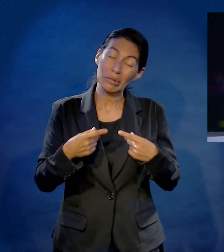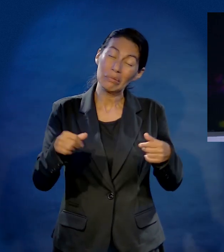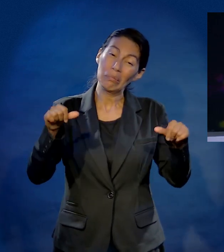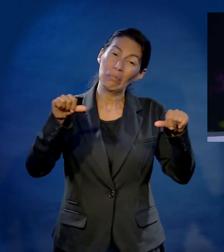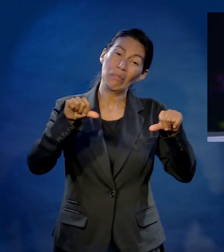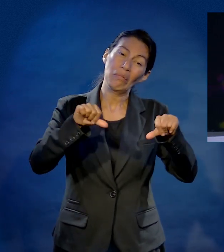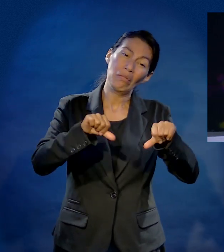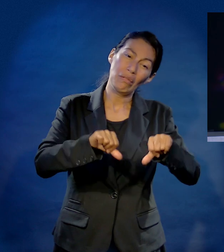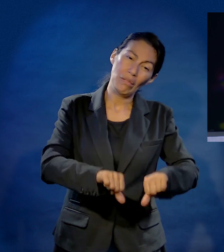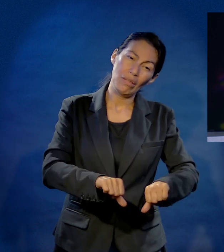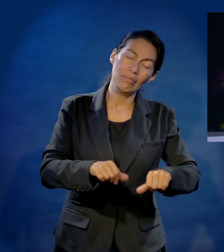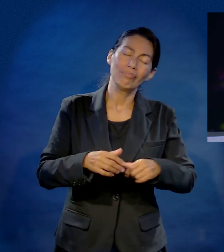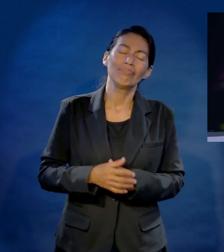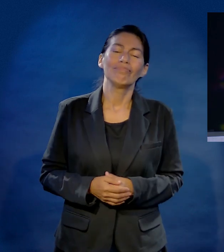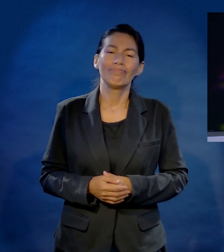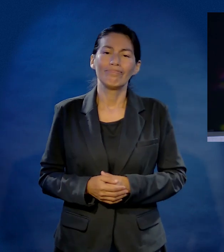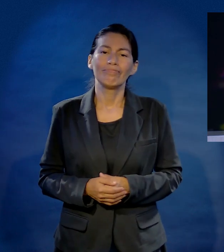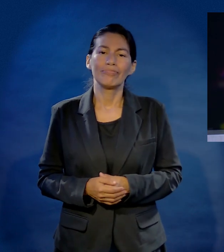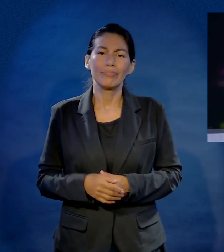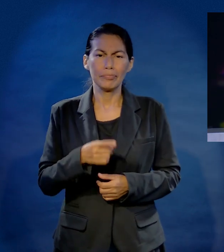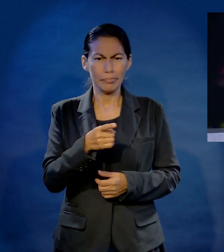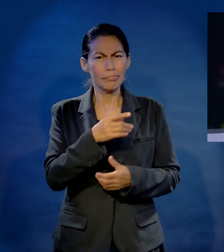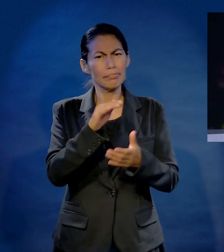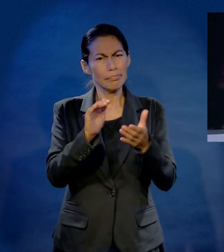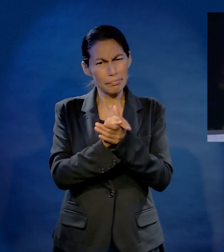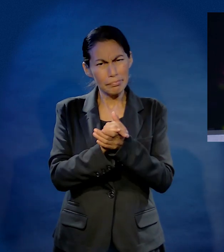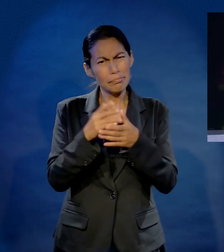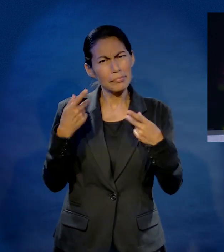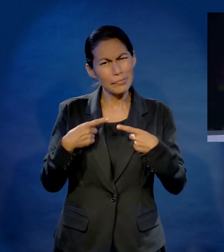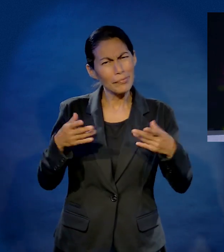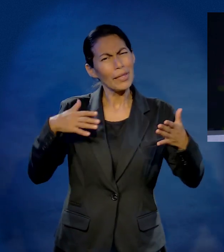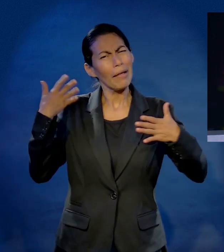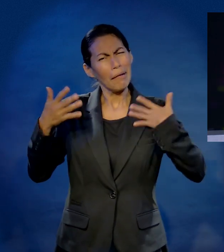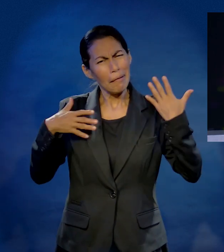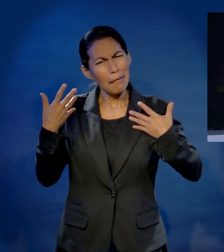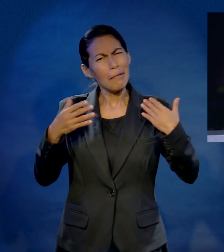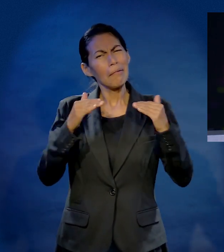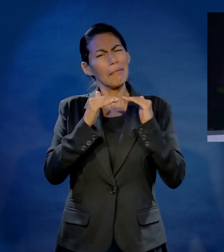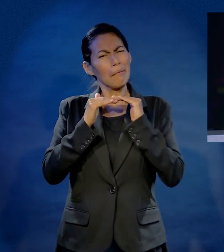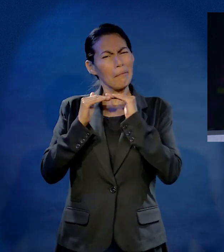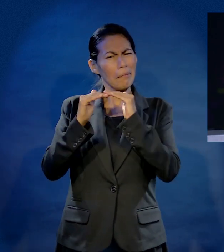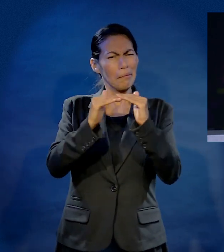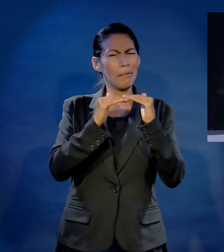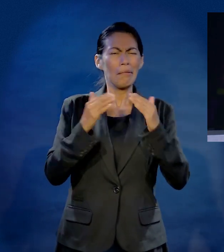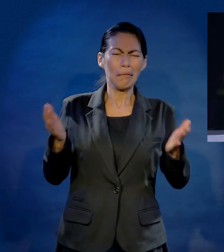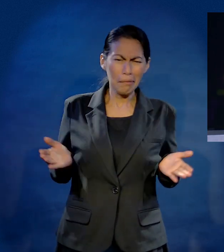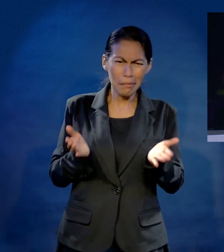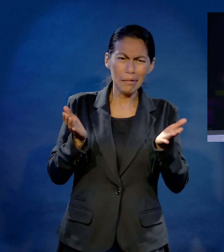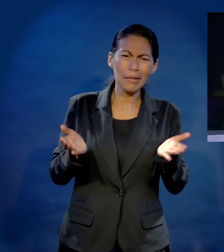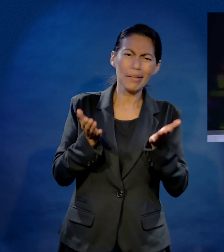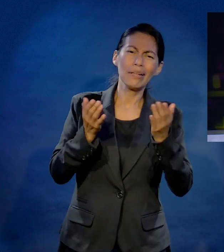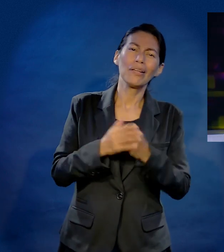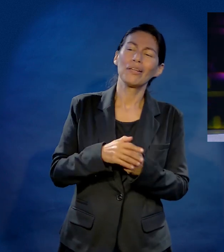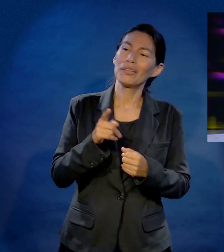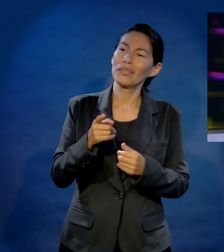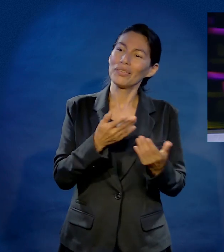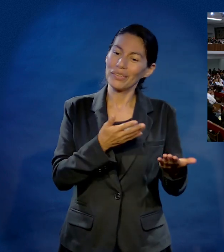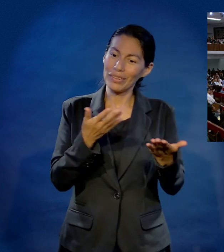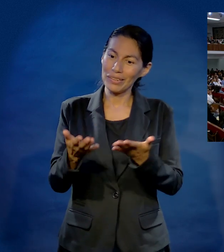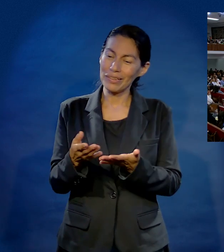Mira, una persona así te va a hundir. Cásate con una persona alegre, que sea estable, que sea